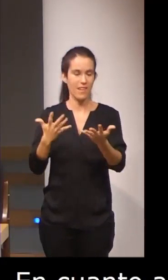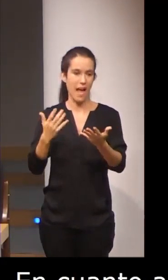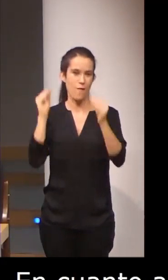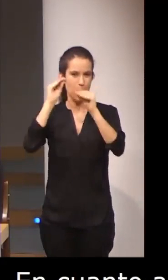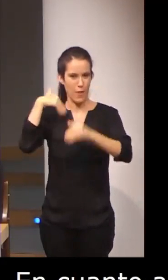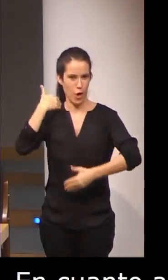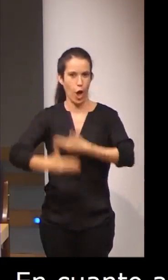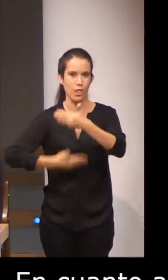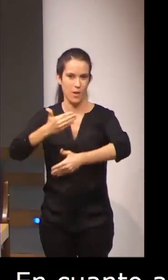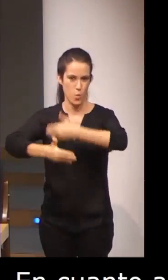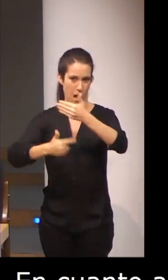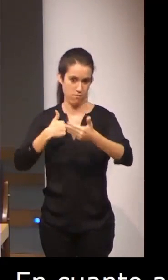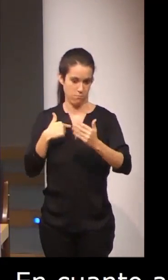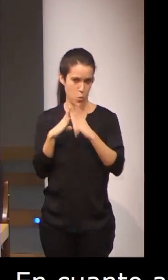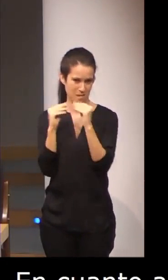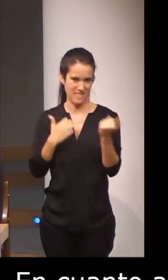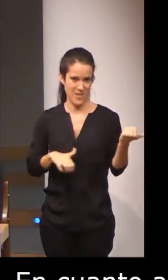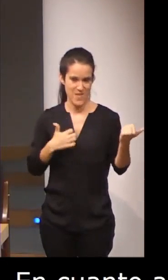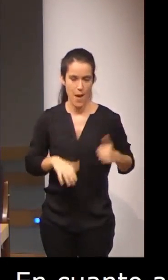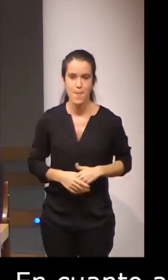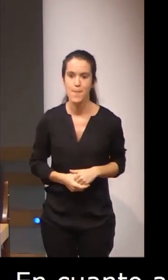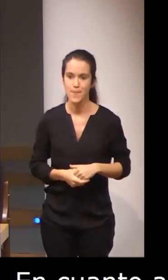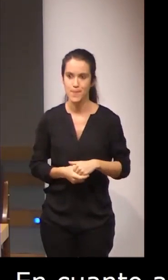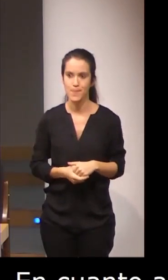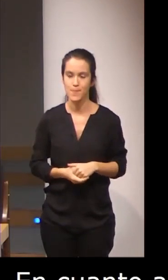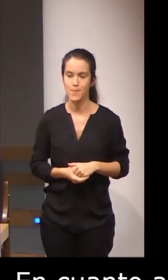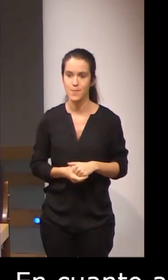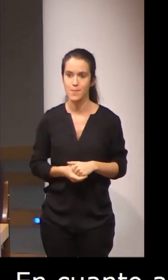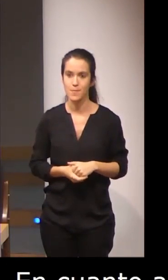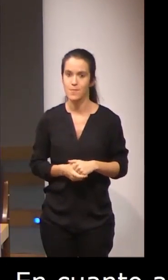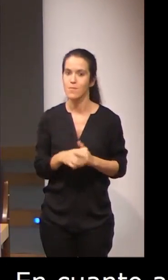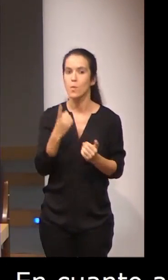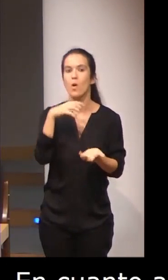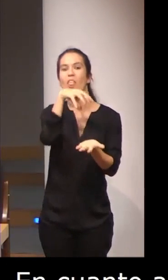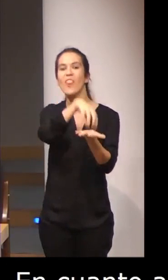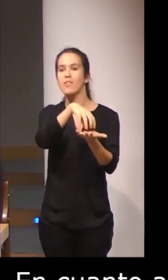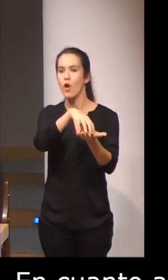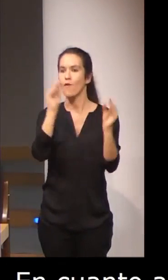que oferta la Universidad de Sevilla dentro del centro de formación permanente.